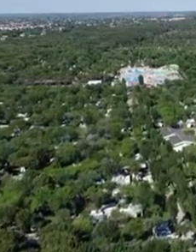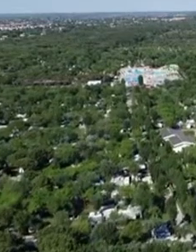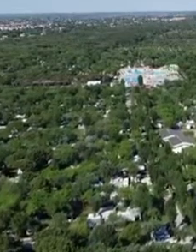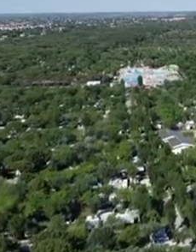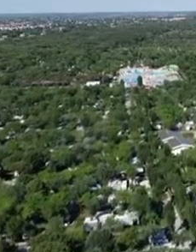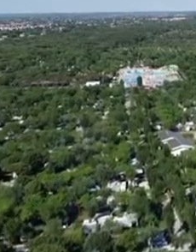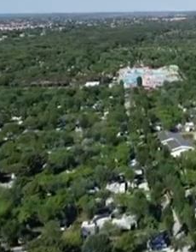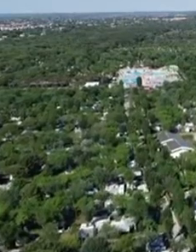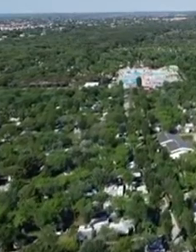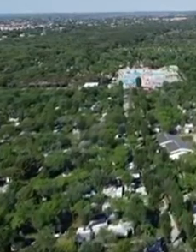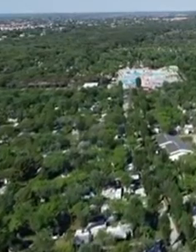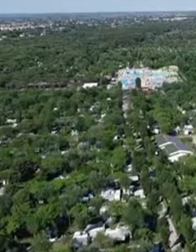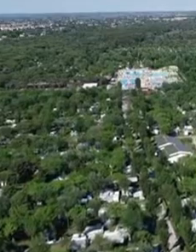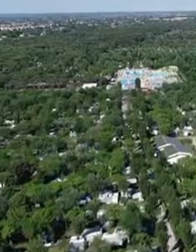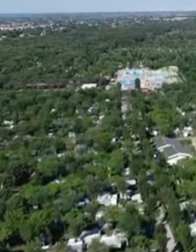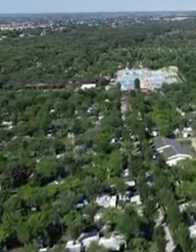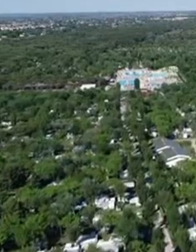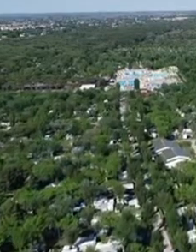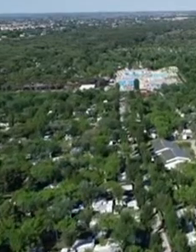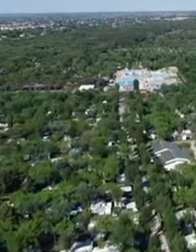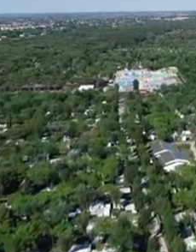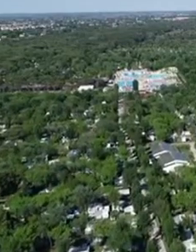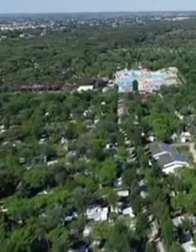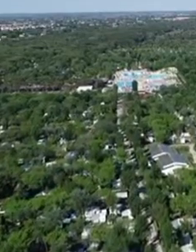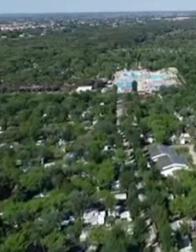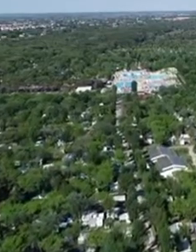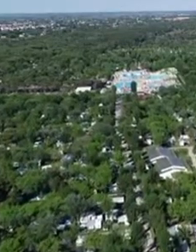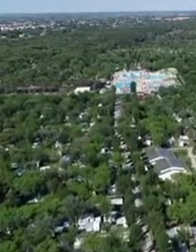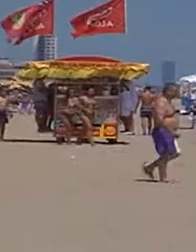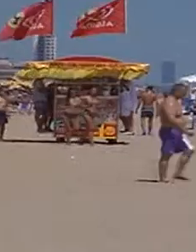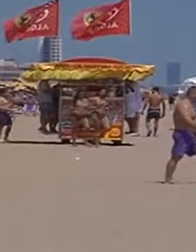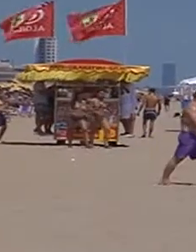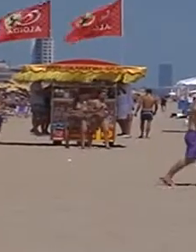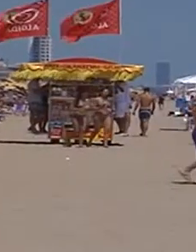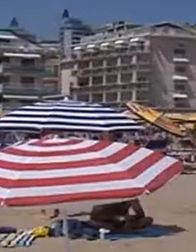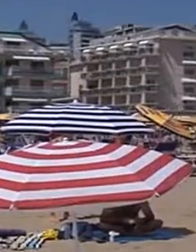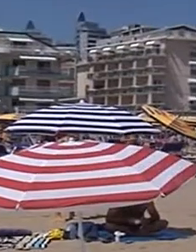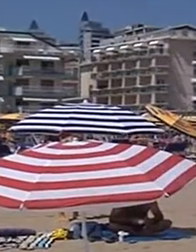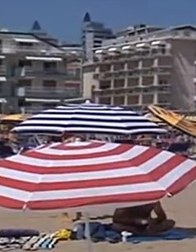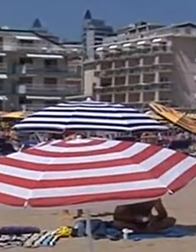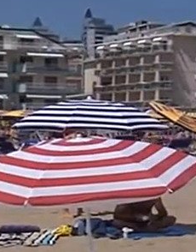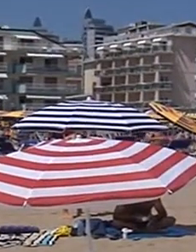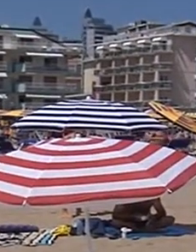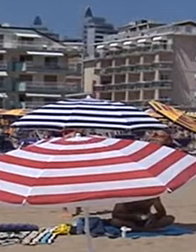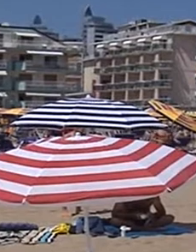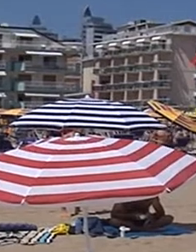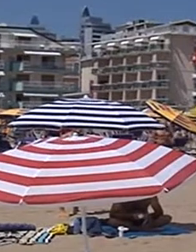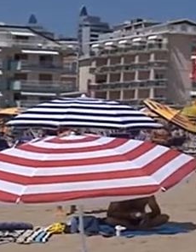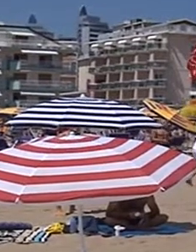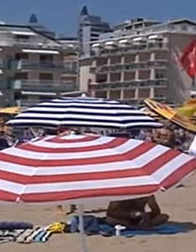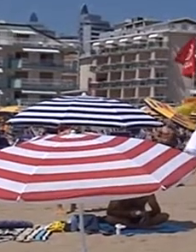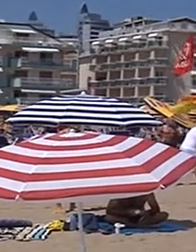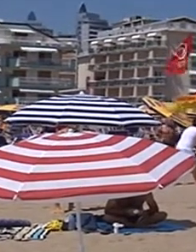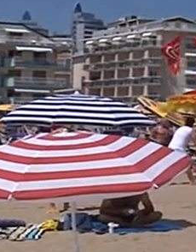guardando a Roma per capire come sarà il decreto con le linee guida, quanto saranno dettagliate, i parametri dell'Inei saranno derogabili,